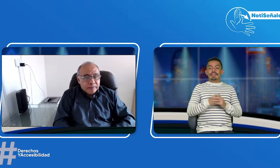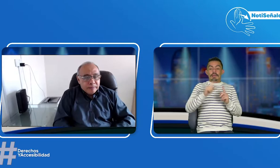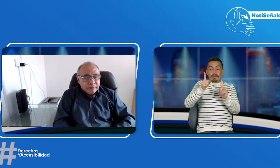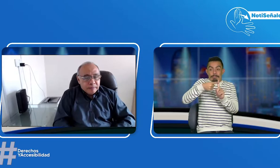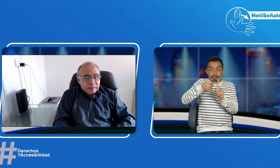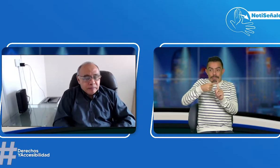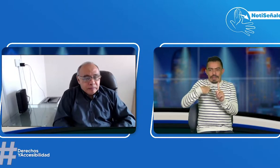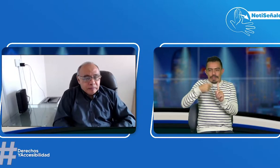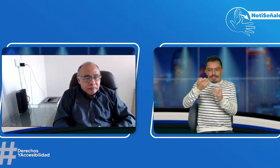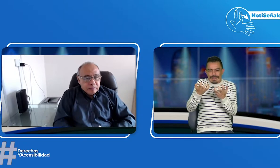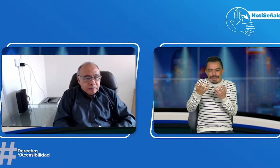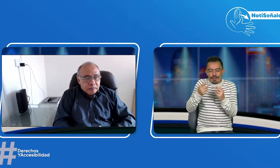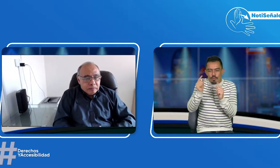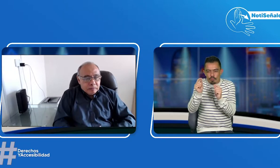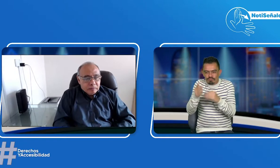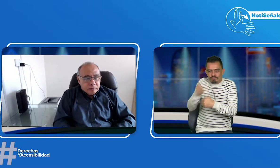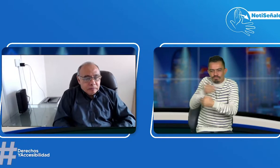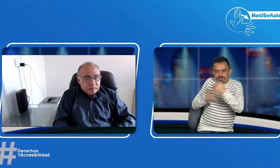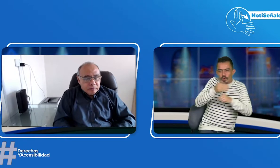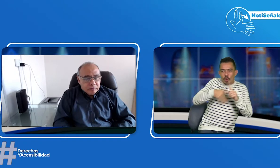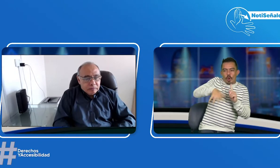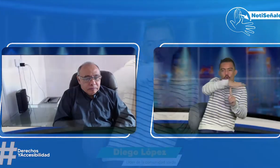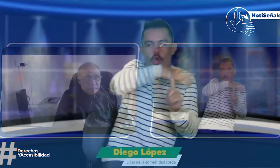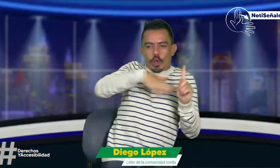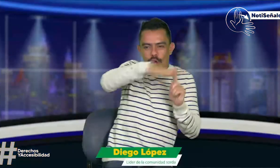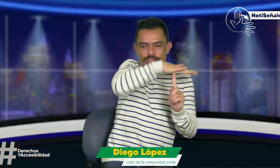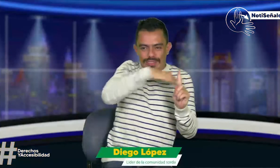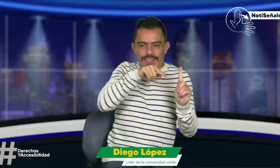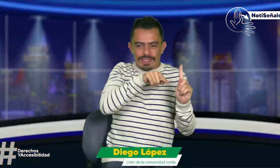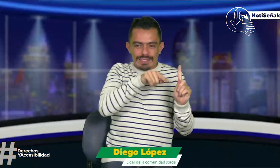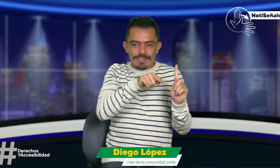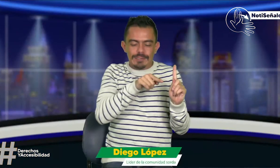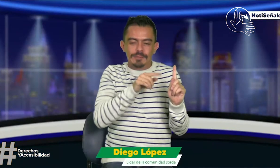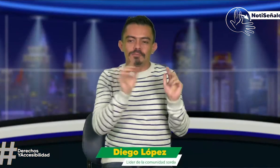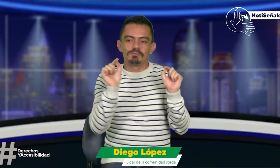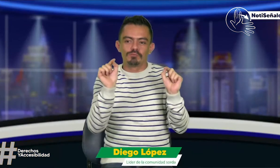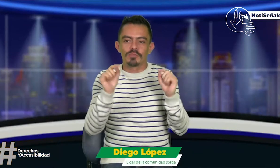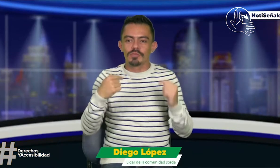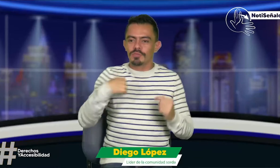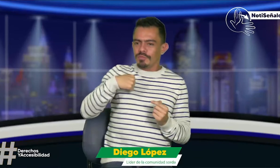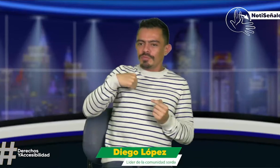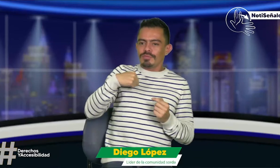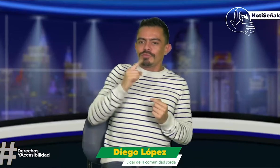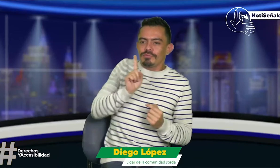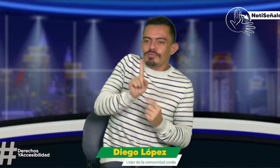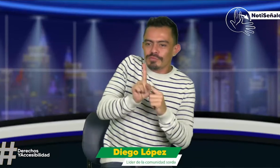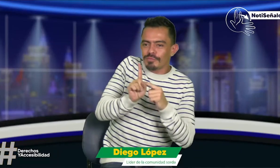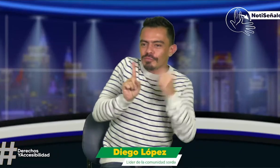gracias. Claro que sí. Lo primero que quiero es devolverme un poco, dar un poco de contexto.